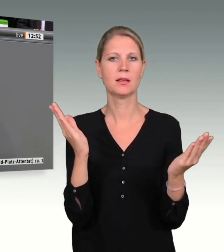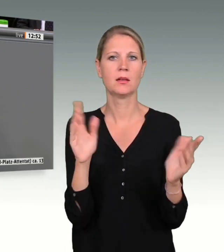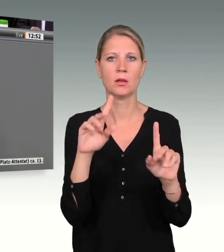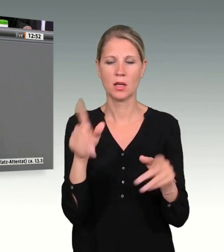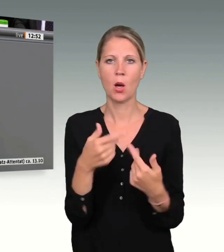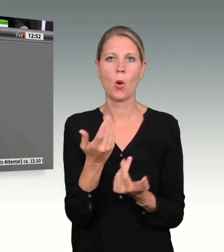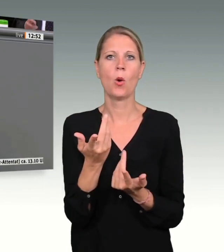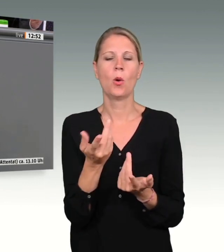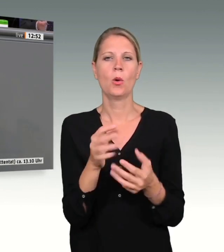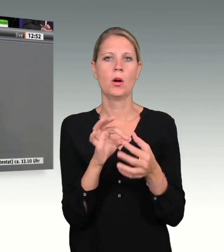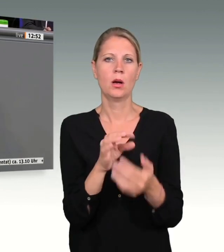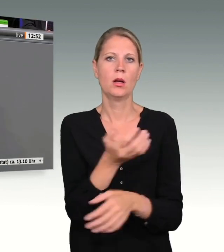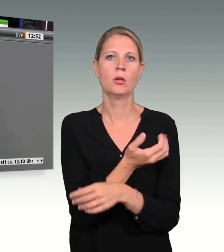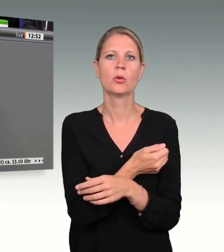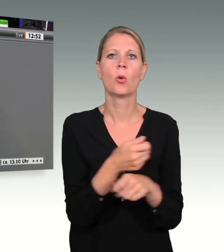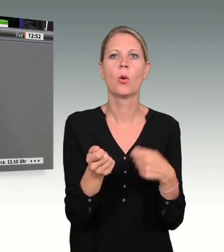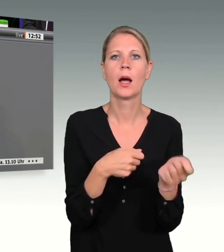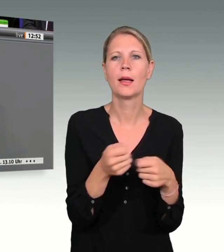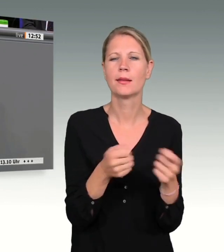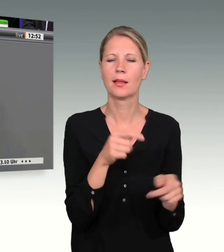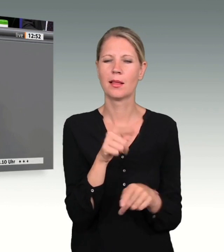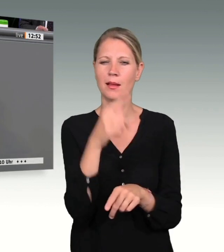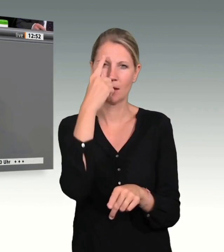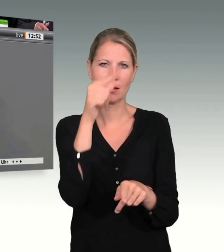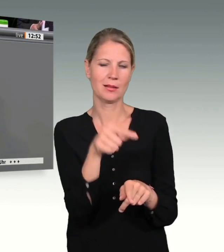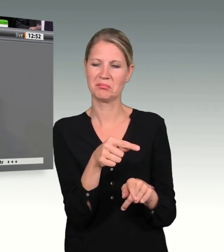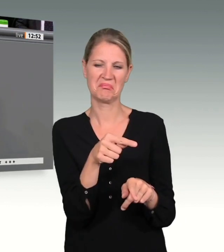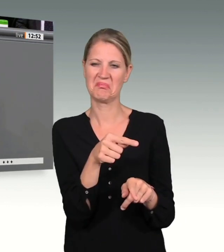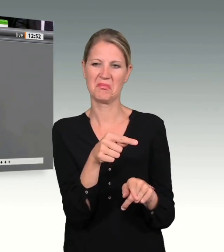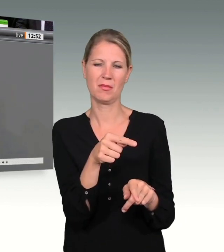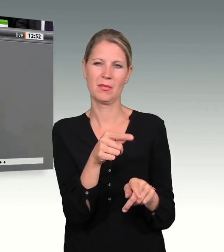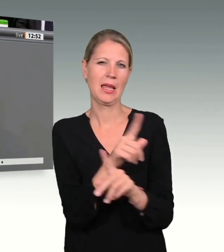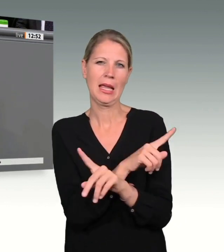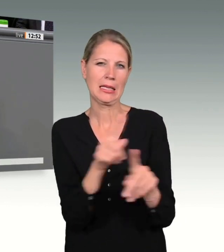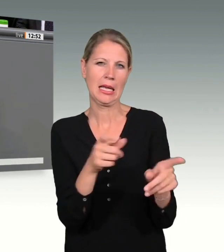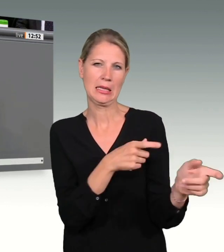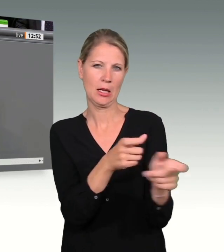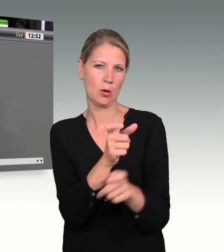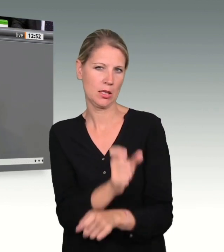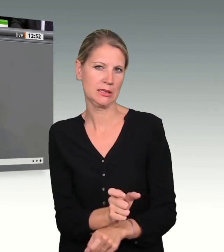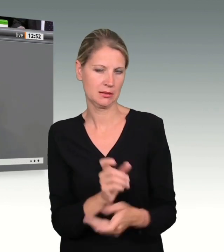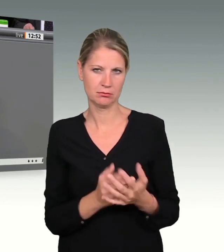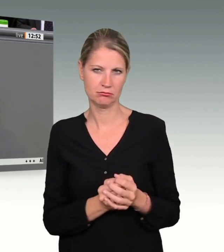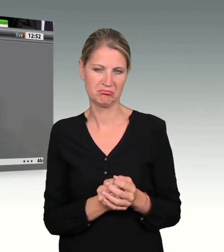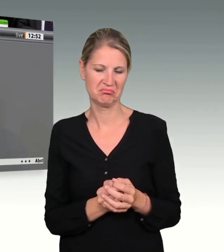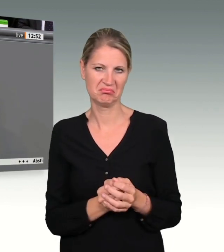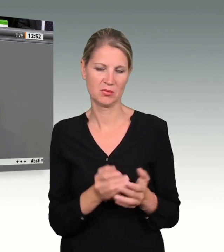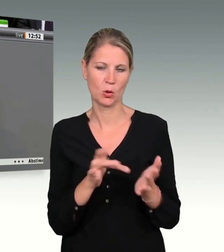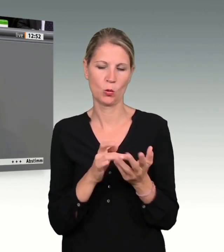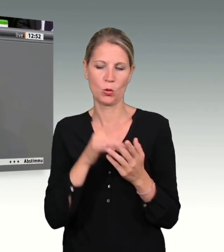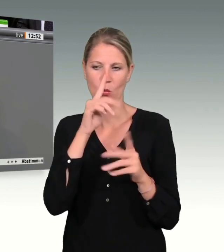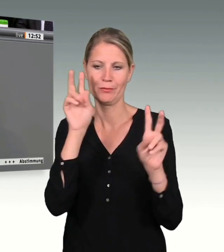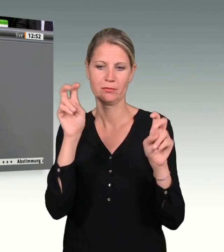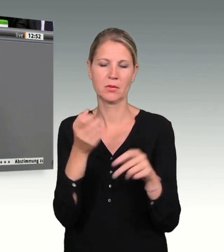hat, er sei kein potenzieller Terrorist mehr. Deswegen wurde im Herbst 2016 die Überwachung auch beendet.